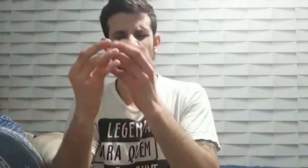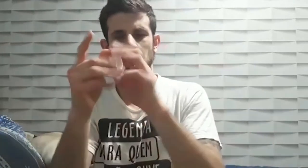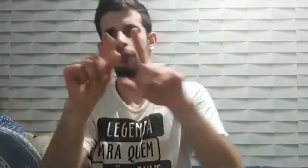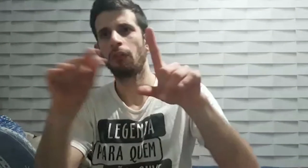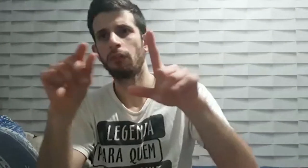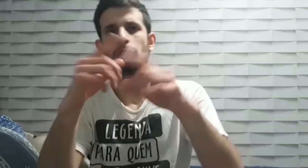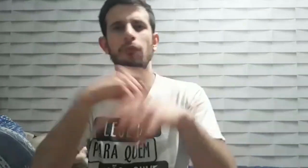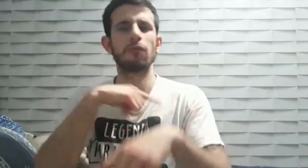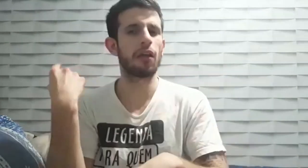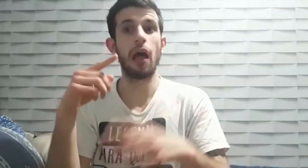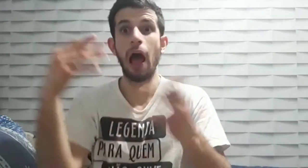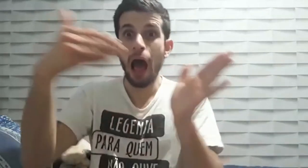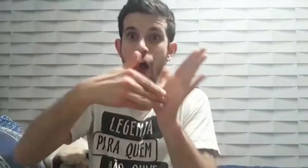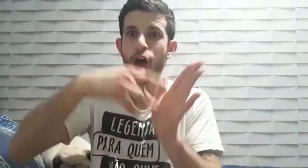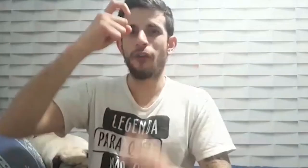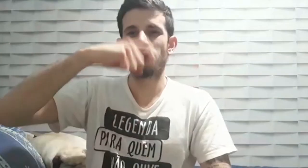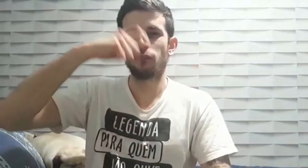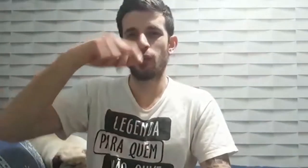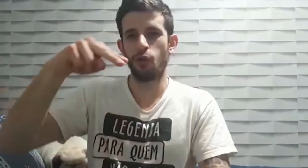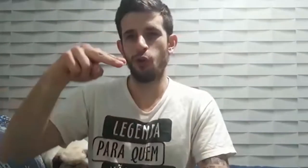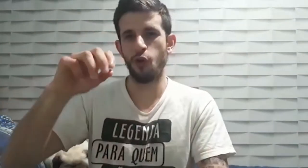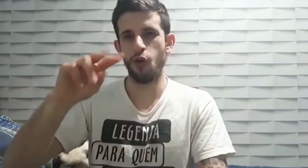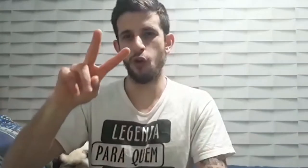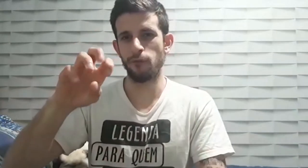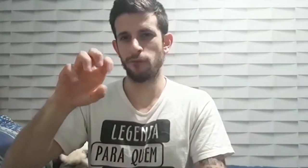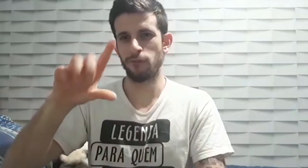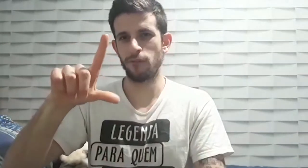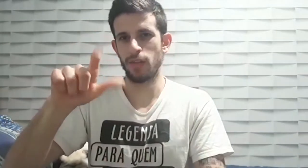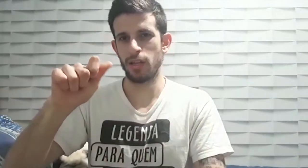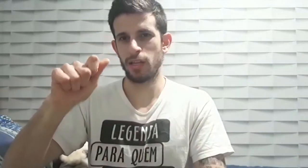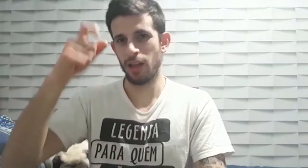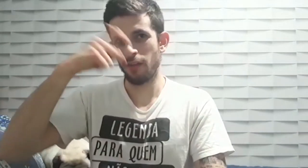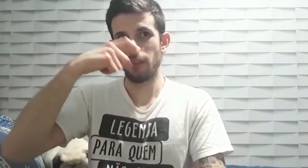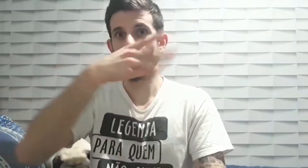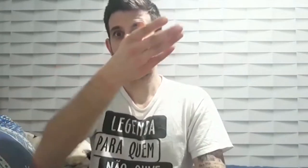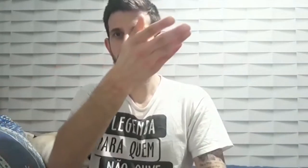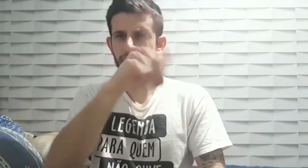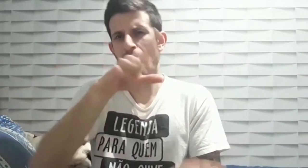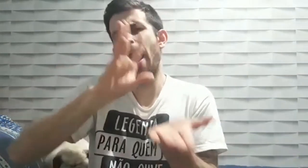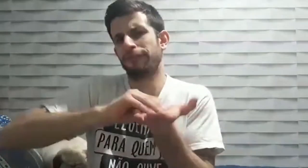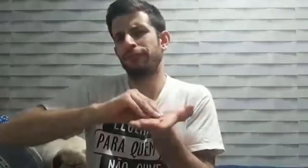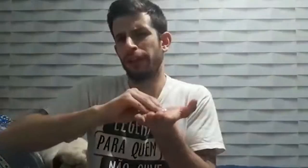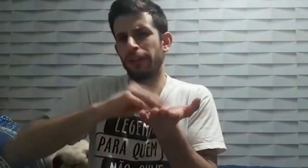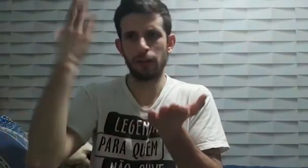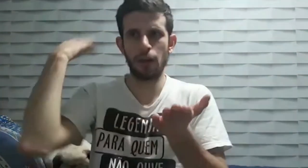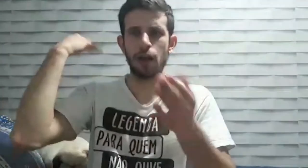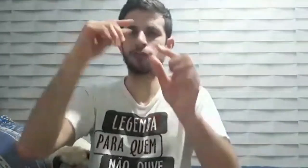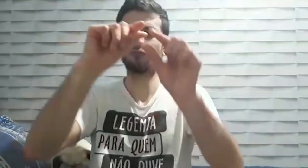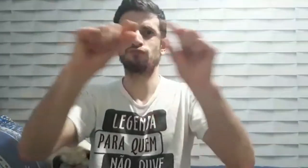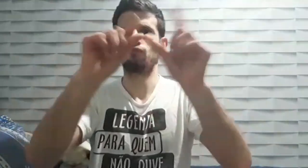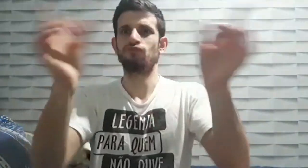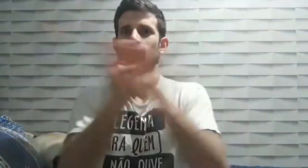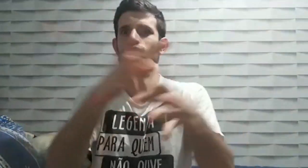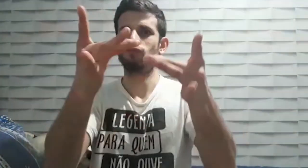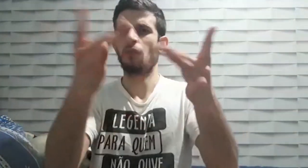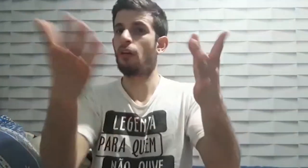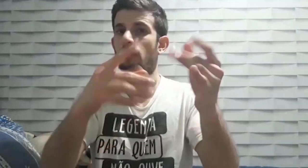escritas com caracteres errados, não respeitando a pontuação. Até mesmo em novelas que têm conteúdo